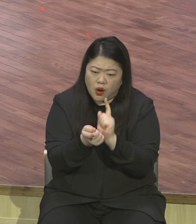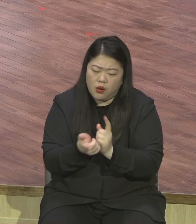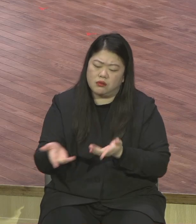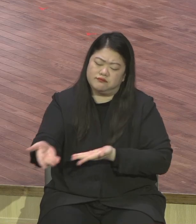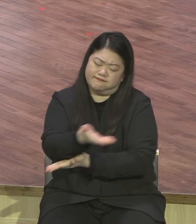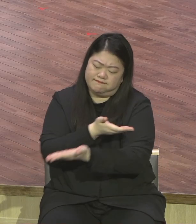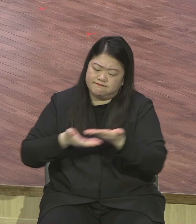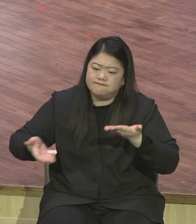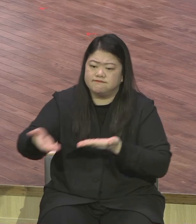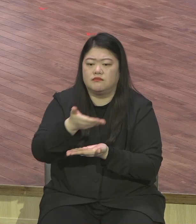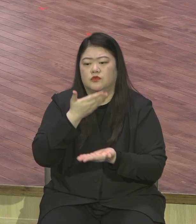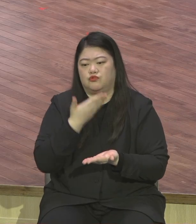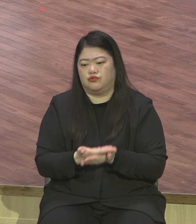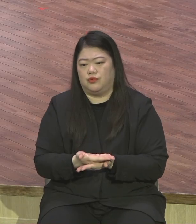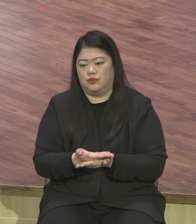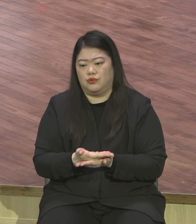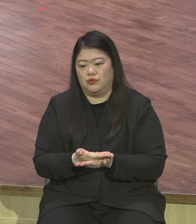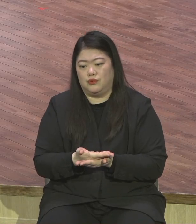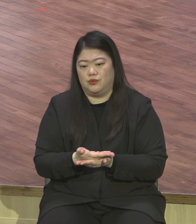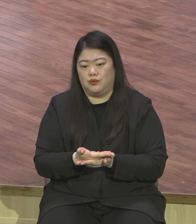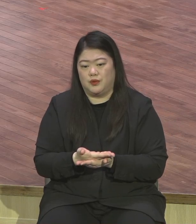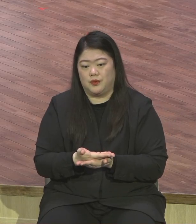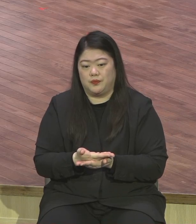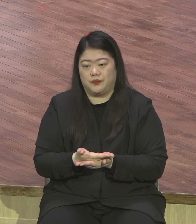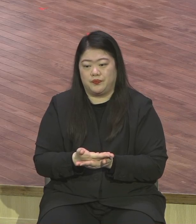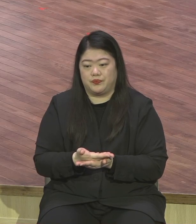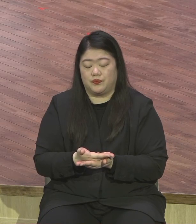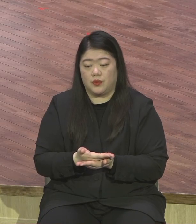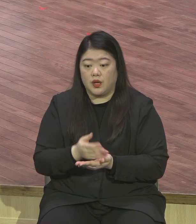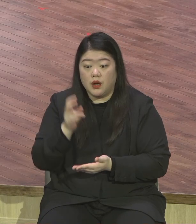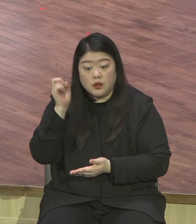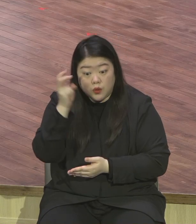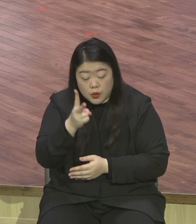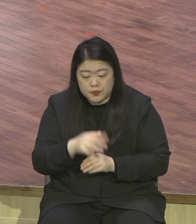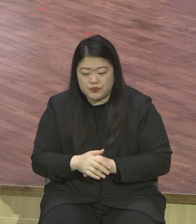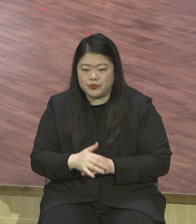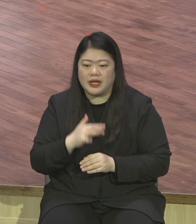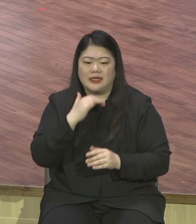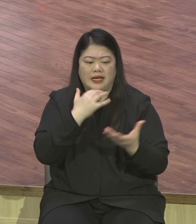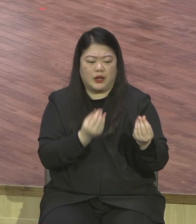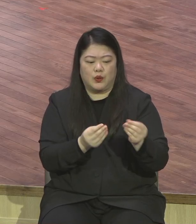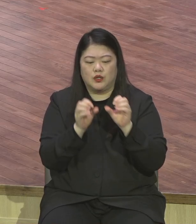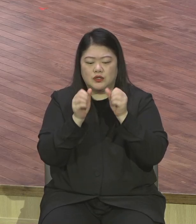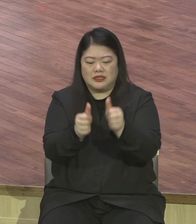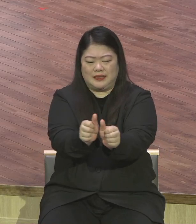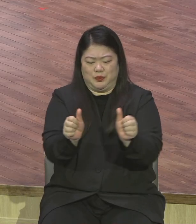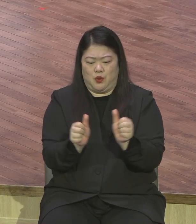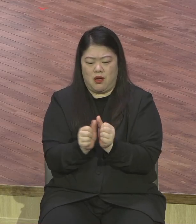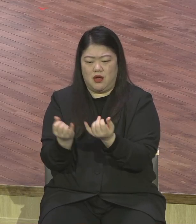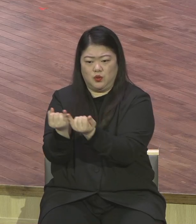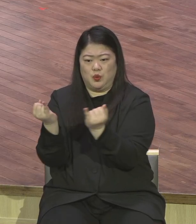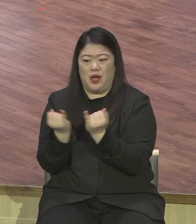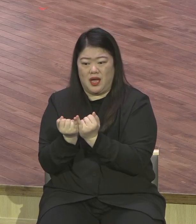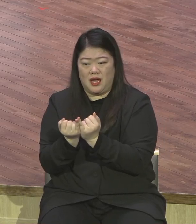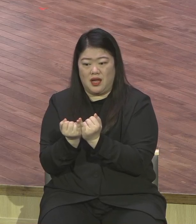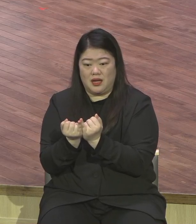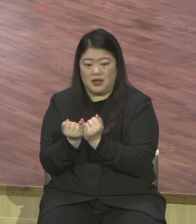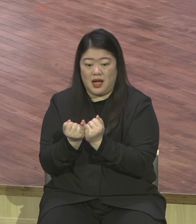영적 케어 특히 같은 나이 전도회 있잖아요 전도회가 중요합니다 이럴 때 전도회